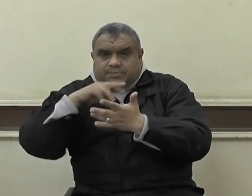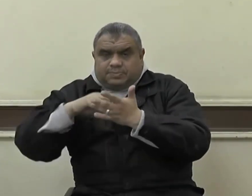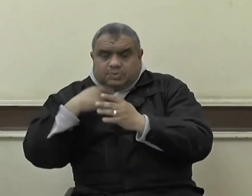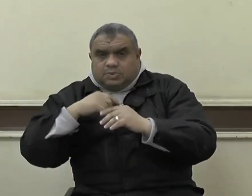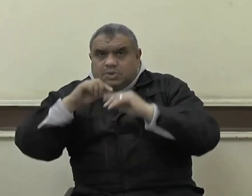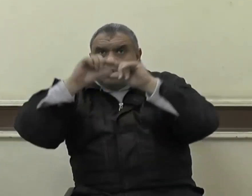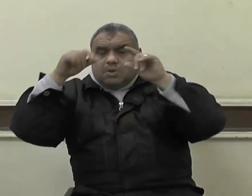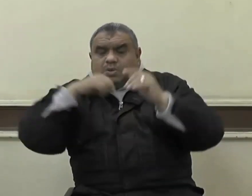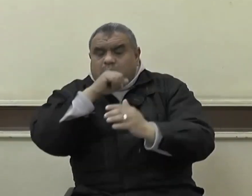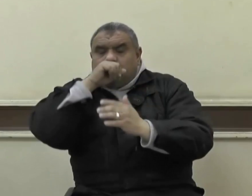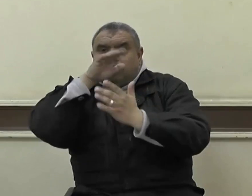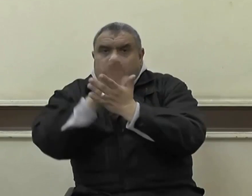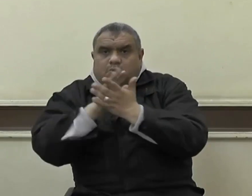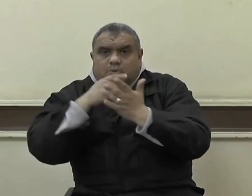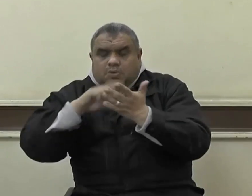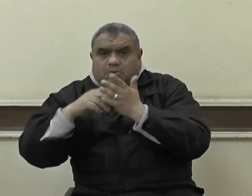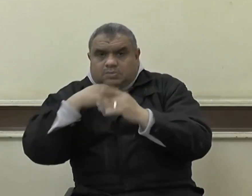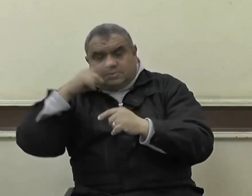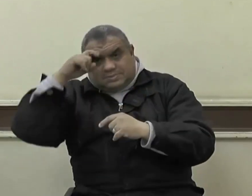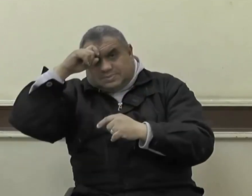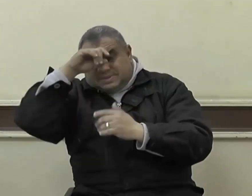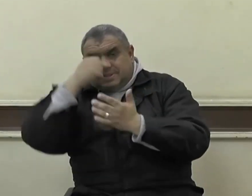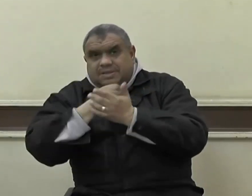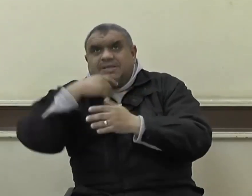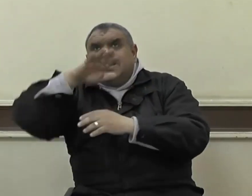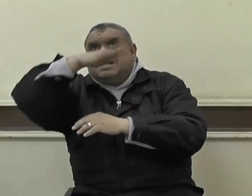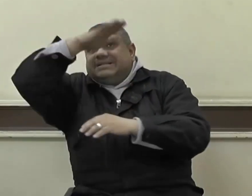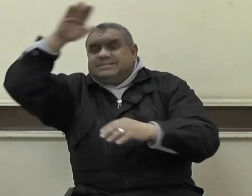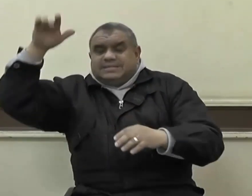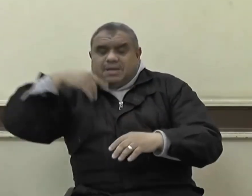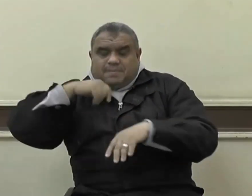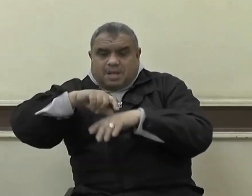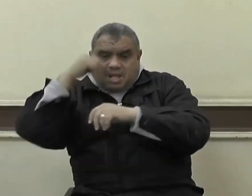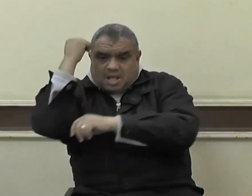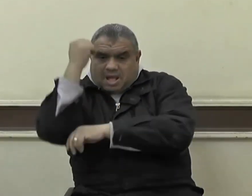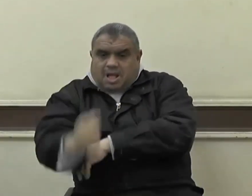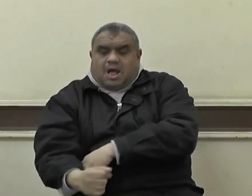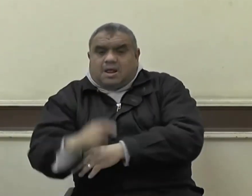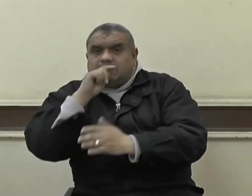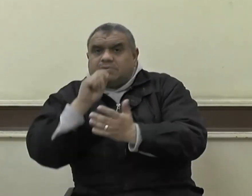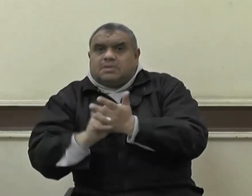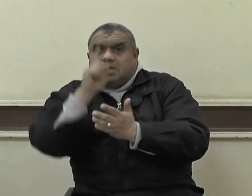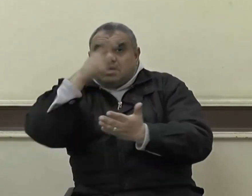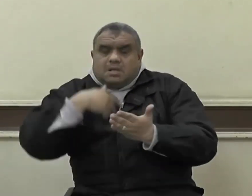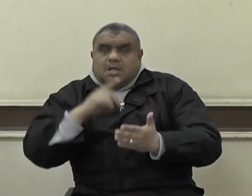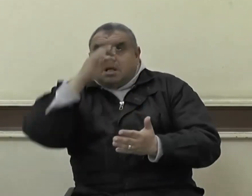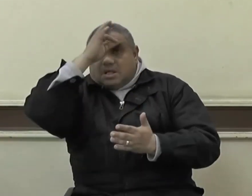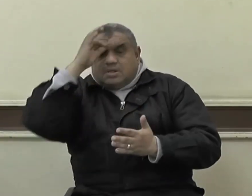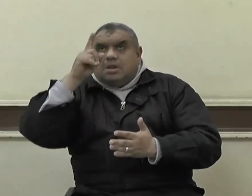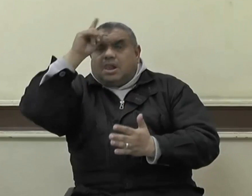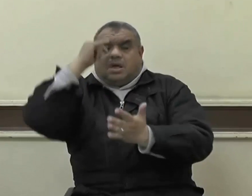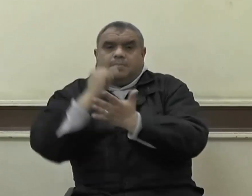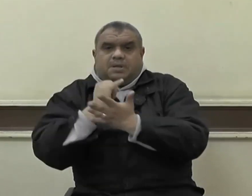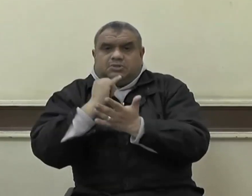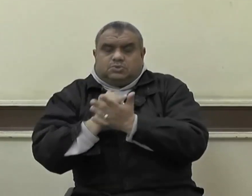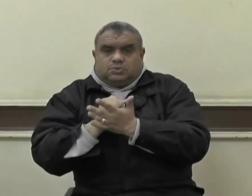السماوات ومن في الأرض إلا من شاء الله من الذين لم يشأ الله أن